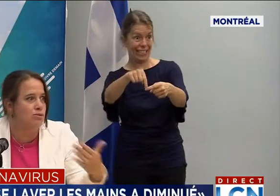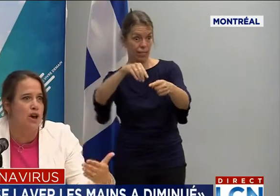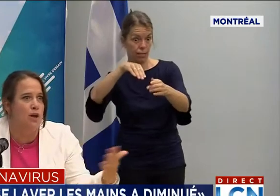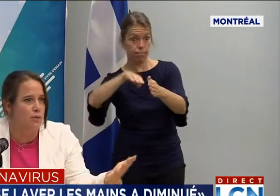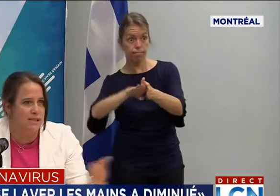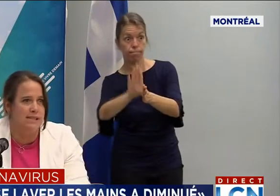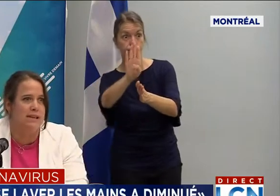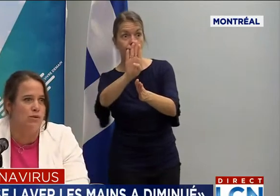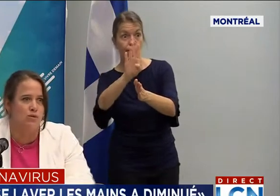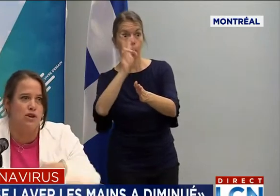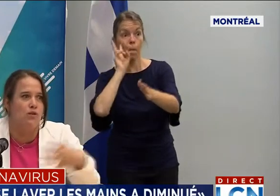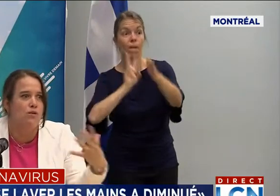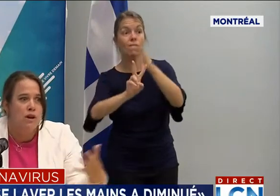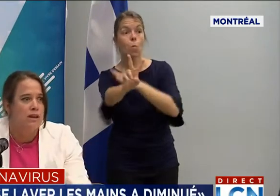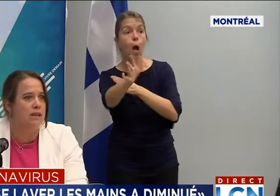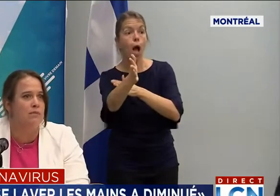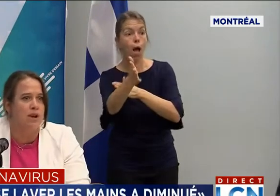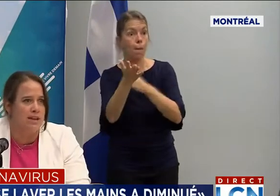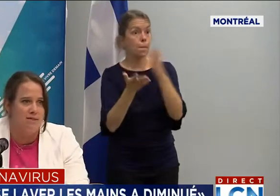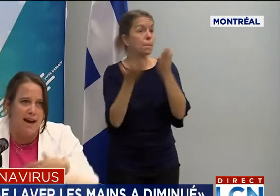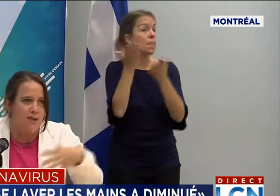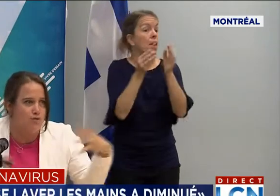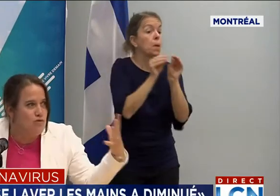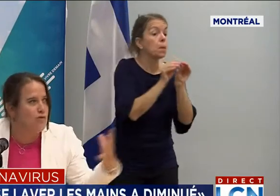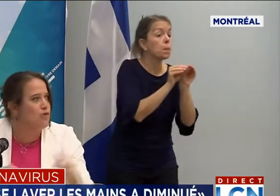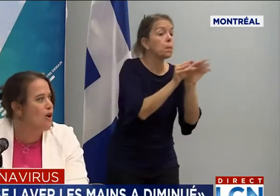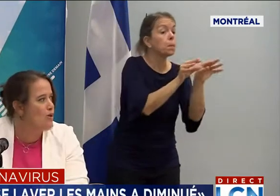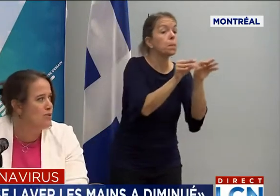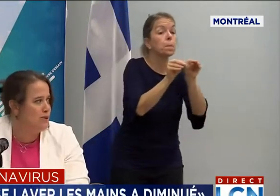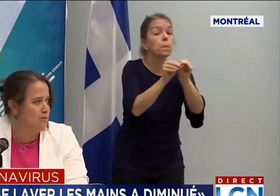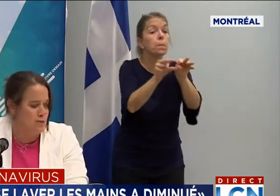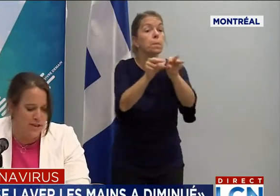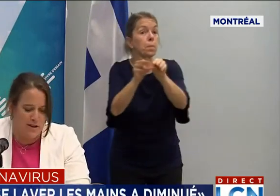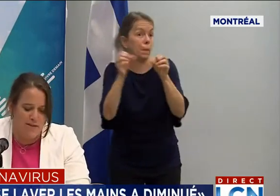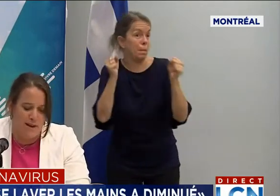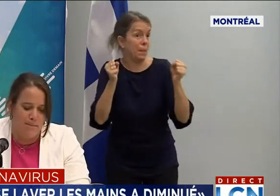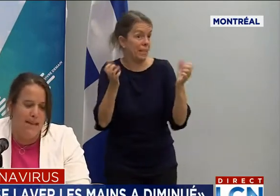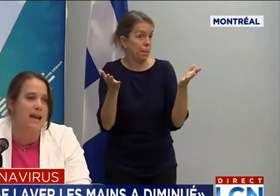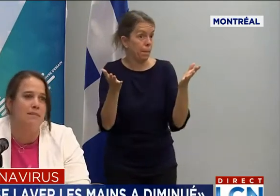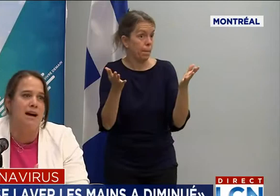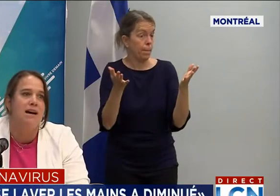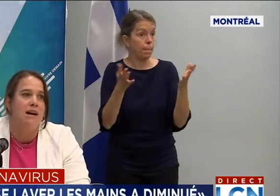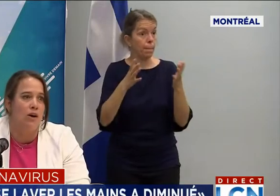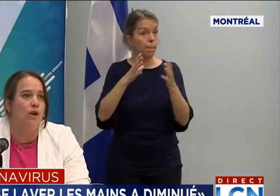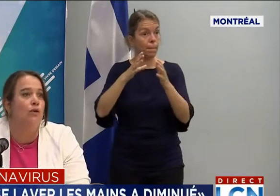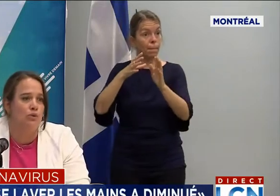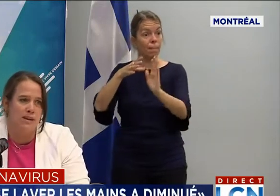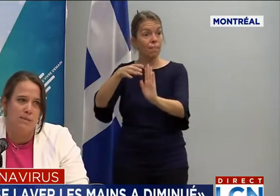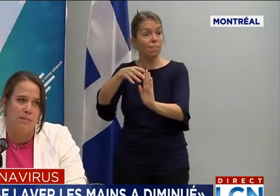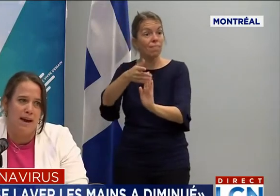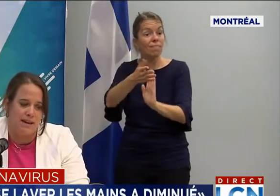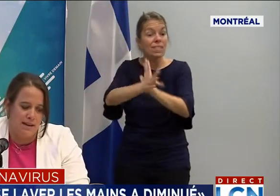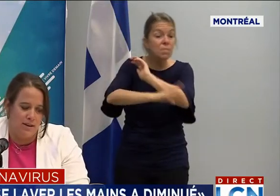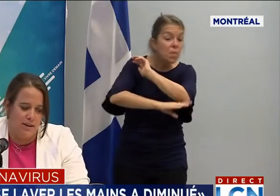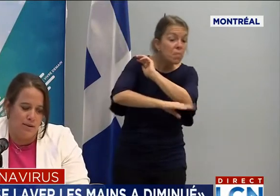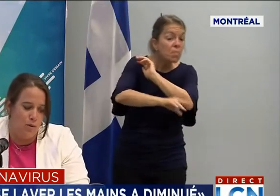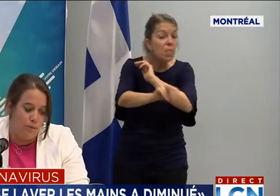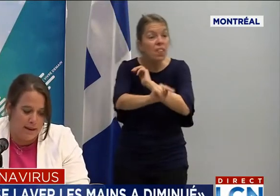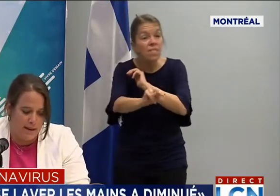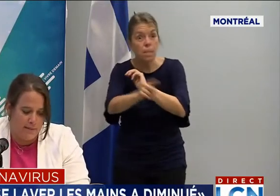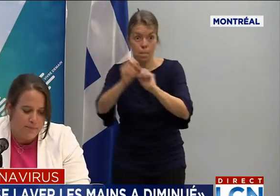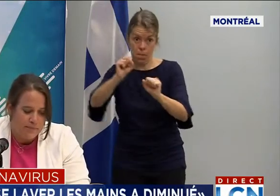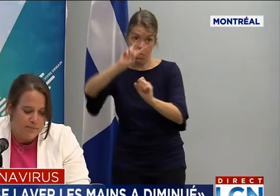si ça va être plusieurs petites éclosions, des moyennes vagues ou une grosse plus en novembre, mais clairement, on doit se préparer